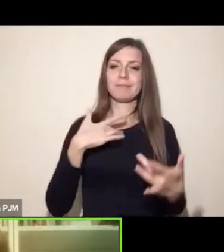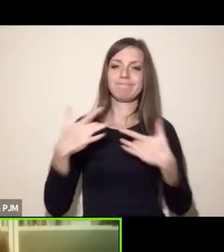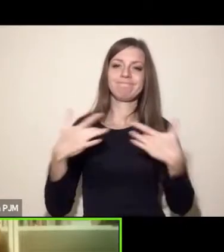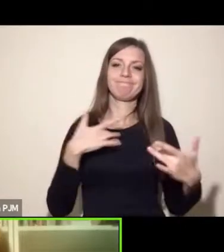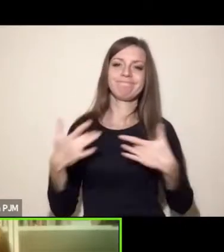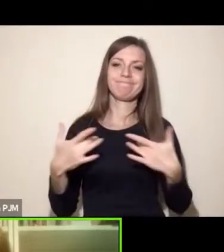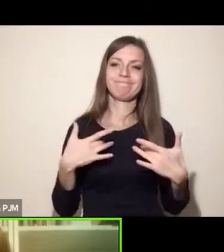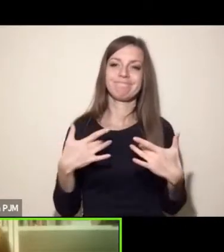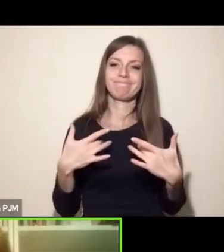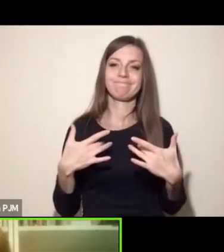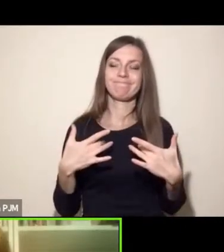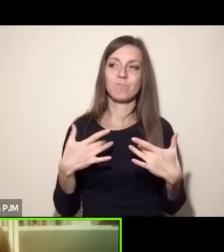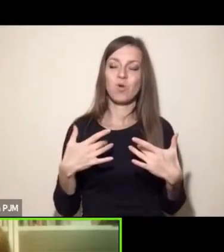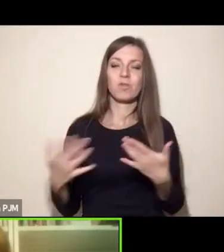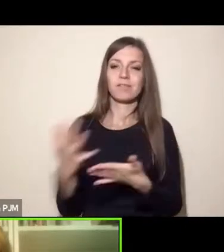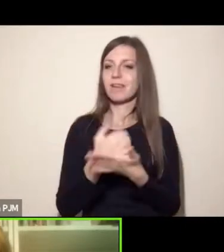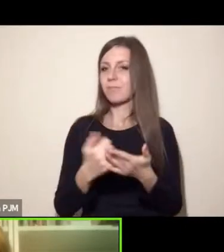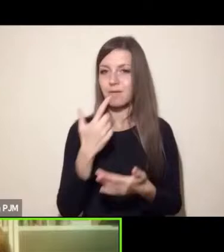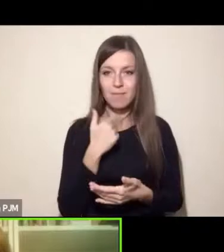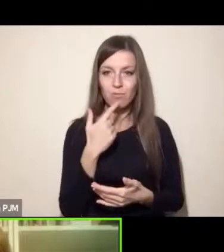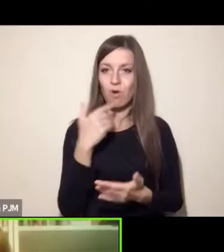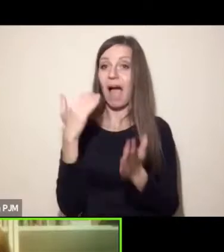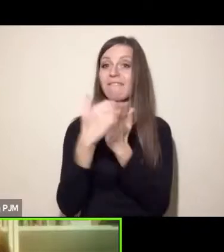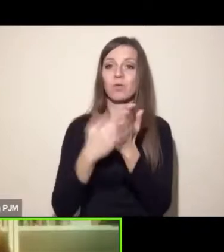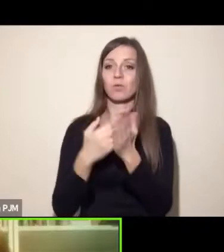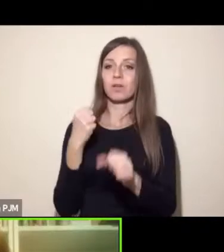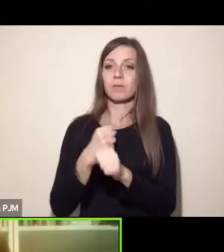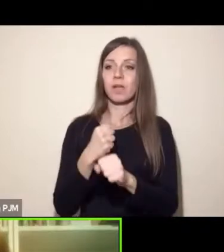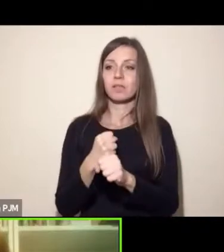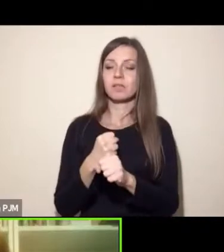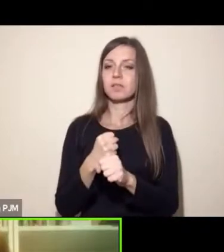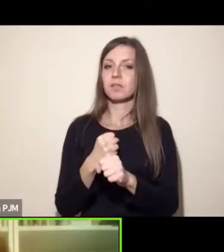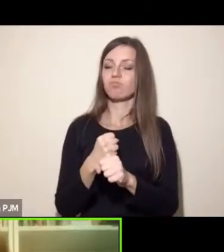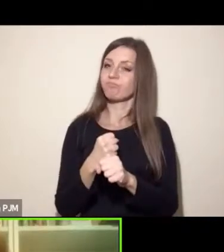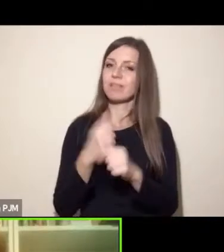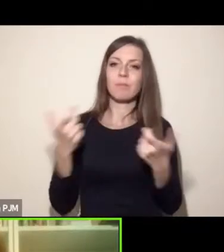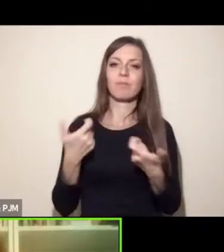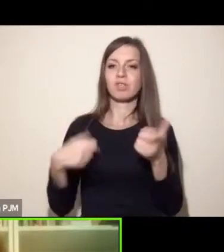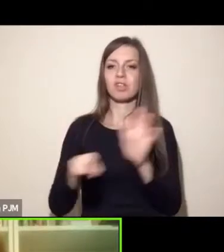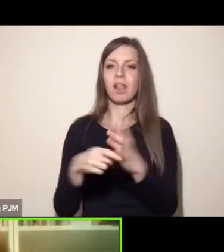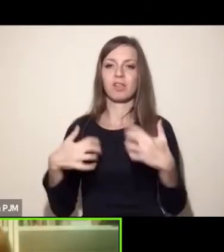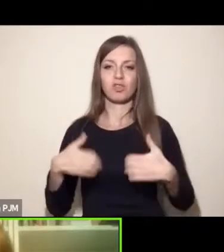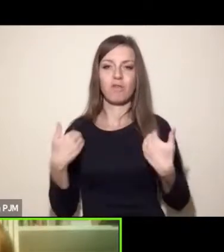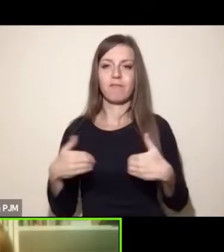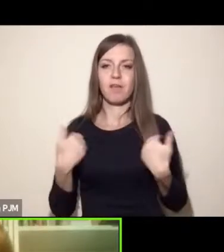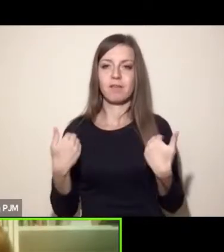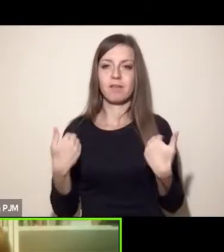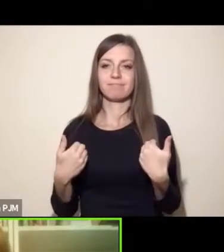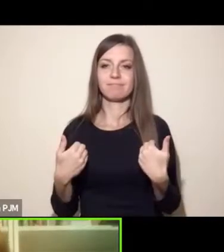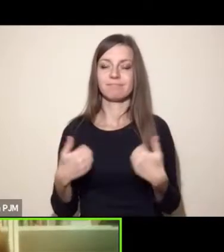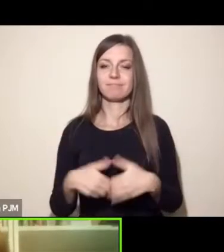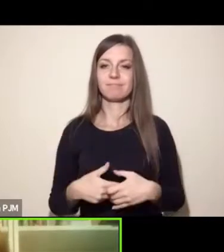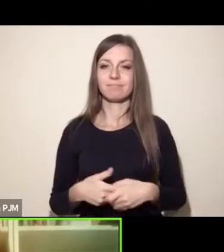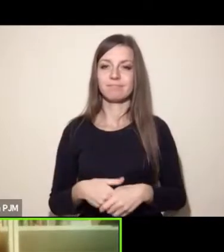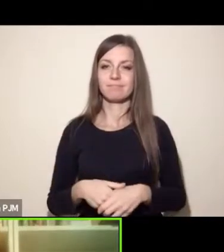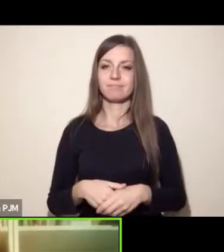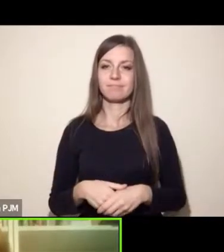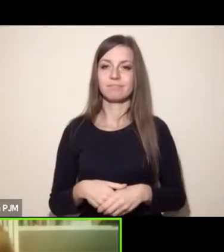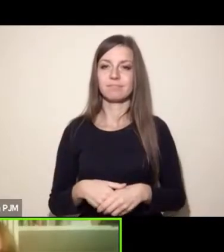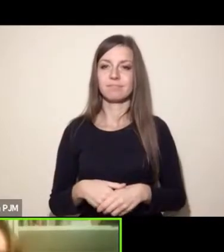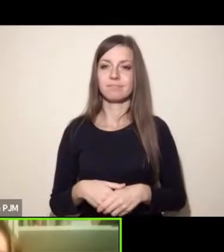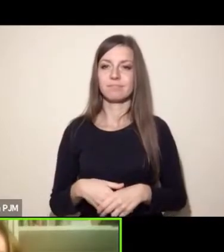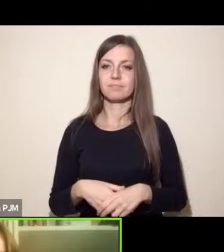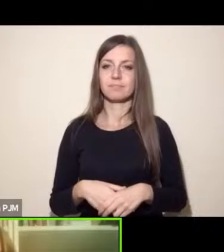pracować za bardzo niskie stawki w warunkach, które zagrażają ich zdrowiu i życiu. Często na fermach